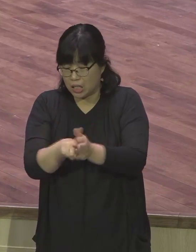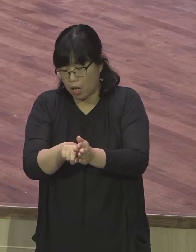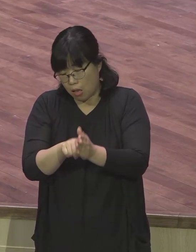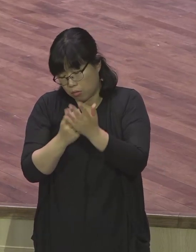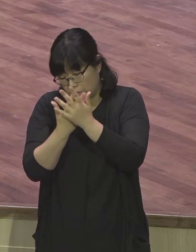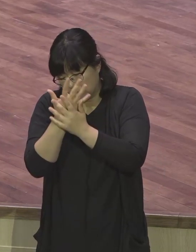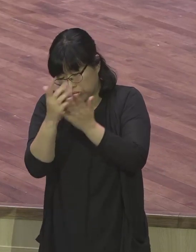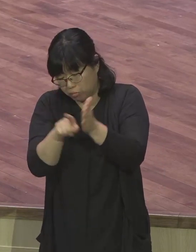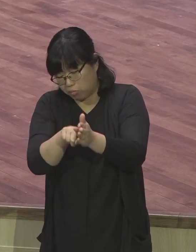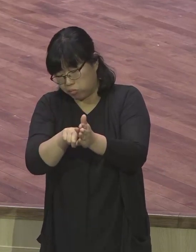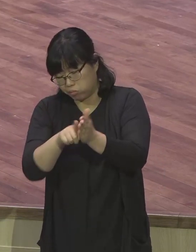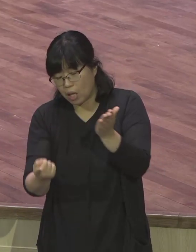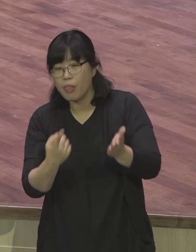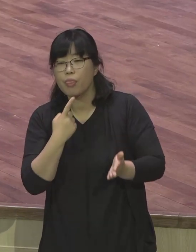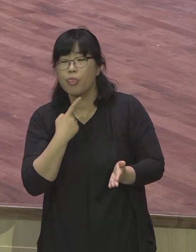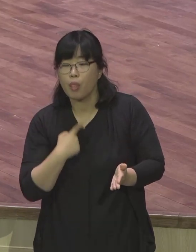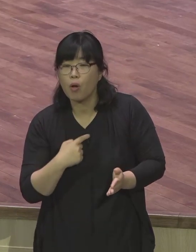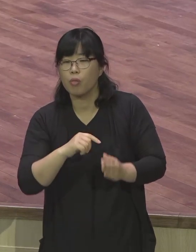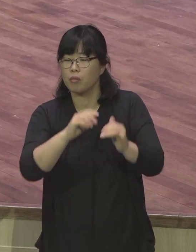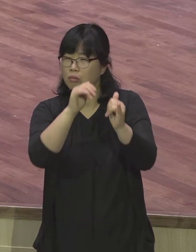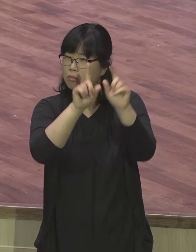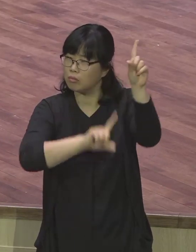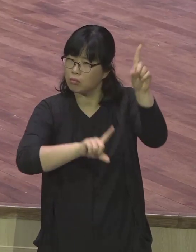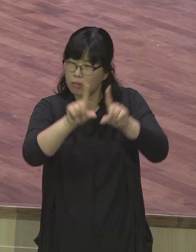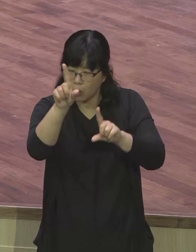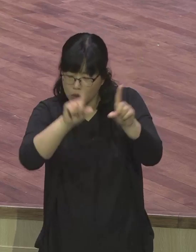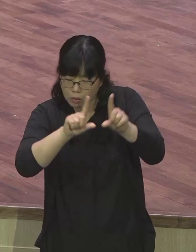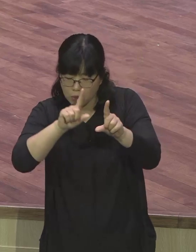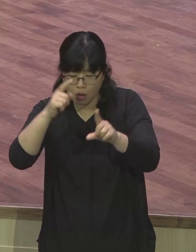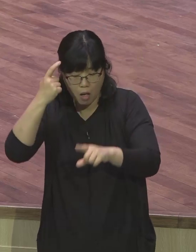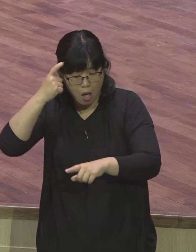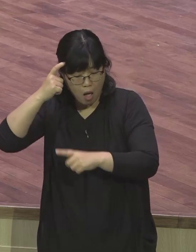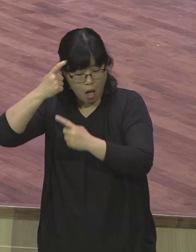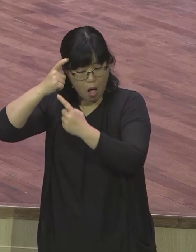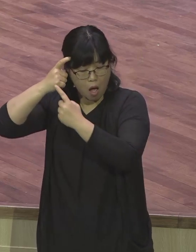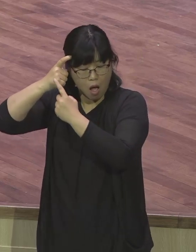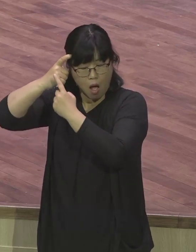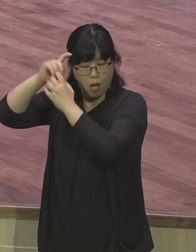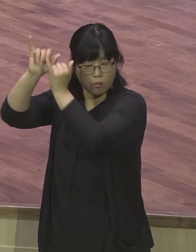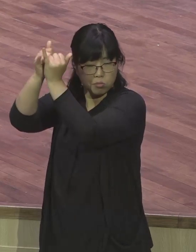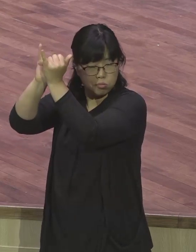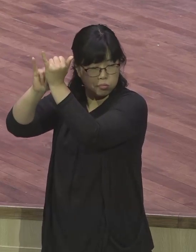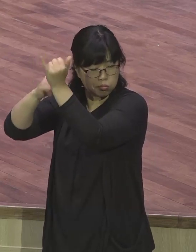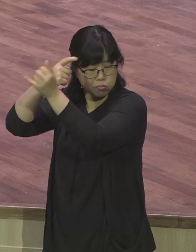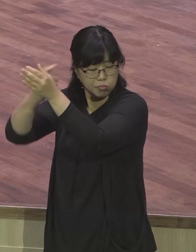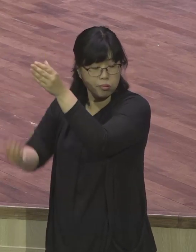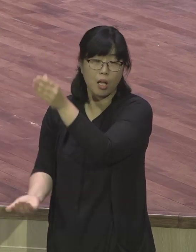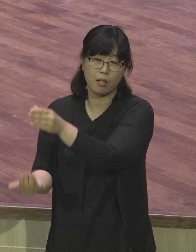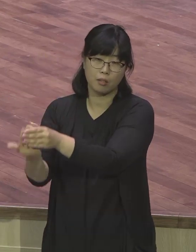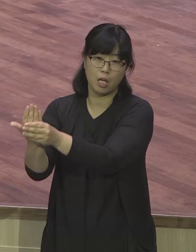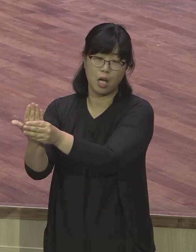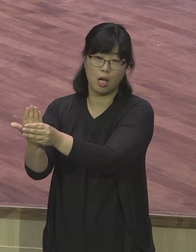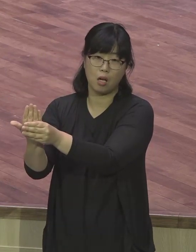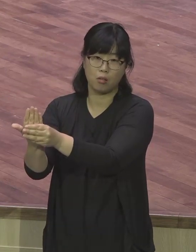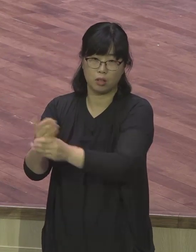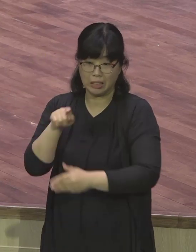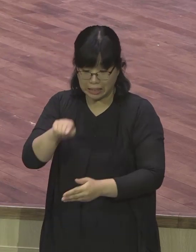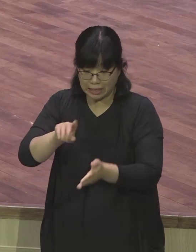모습이 인생의 필름처럼 지나가는 것을 느끼게 되었습니다 그 순간 잠시 기절하고 앰블러스를